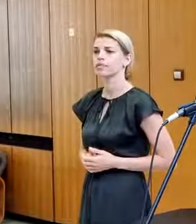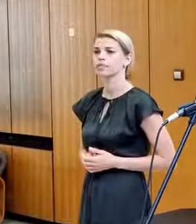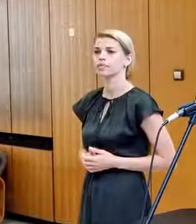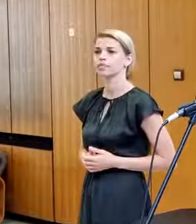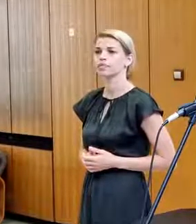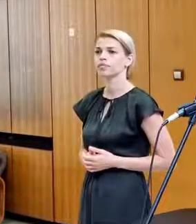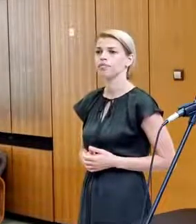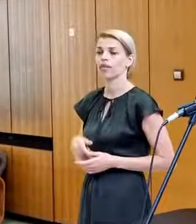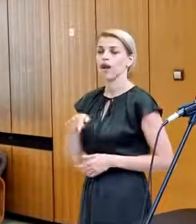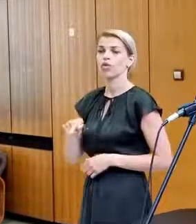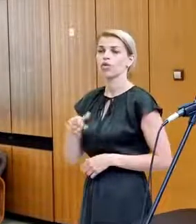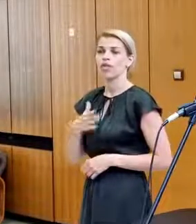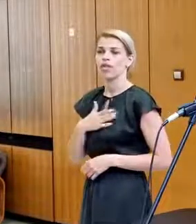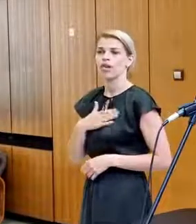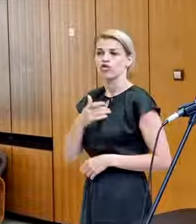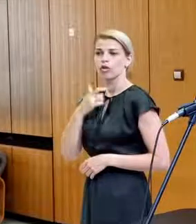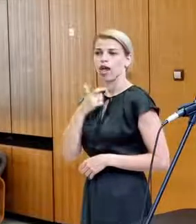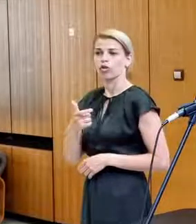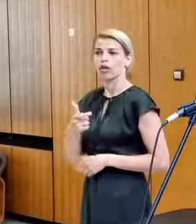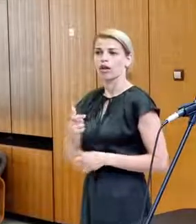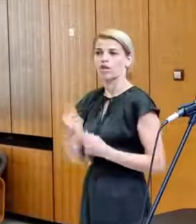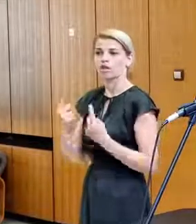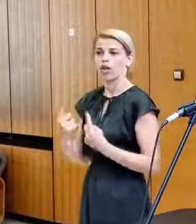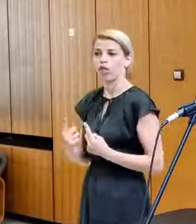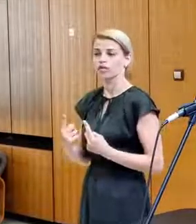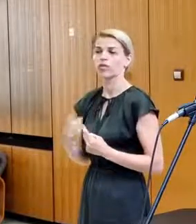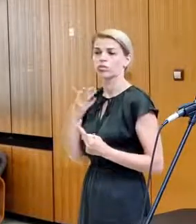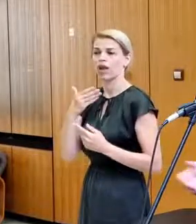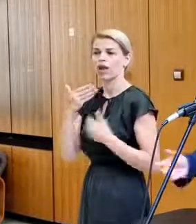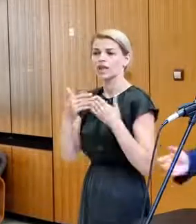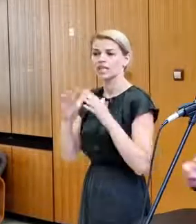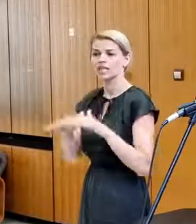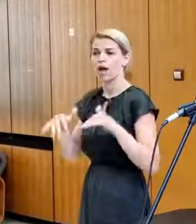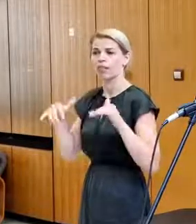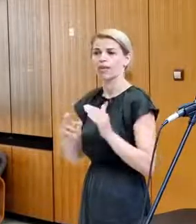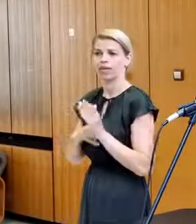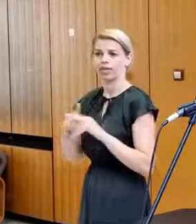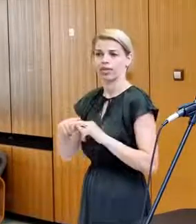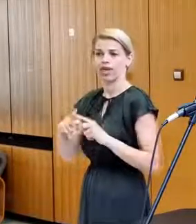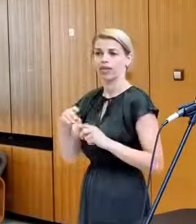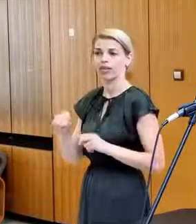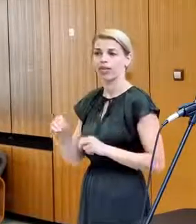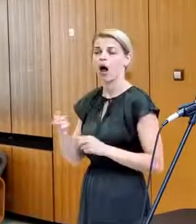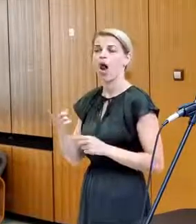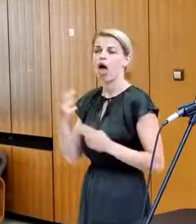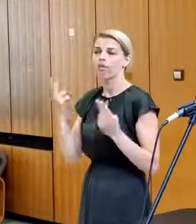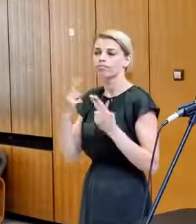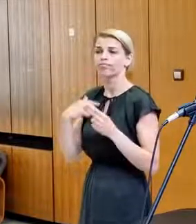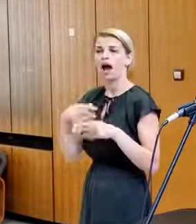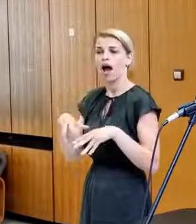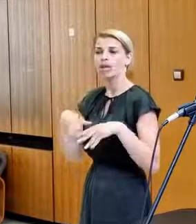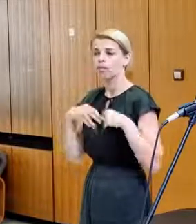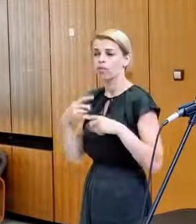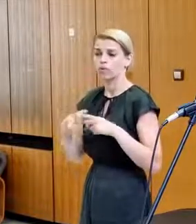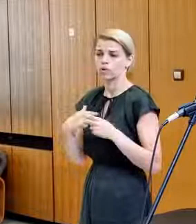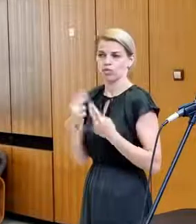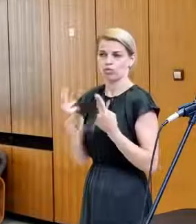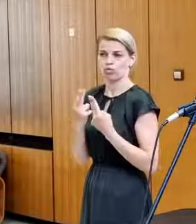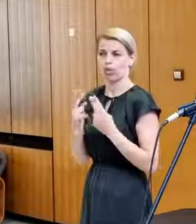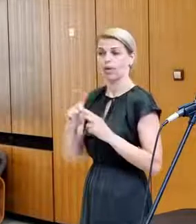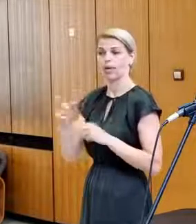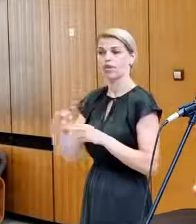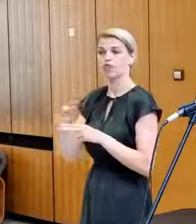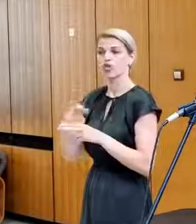A jednoducho je to naše národné stanovisko, s ktorým pôjdeme aj na summit NATO, ale zároveň akceptujeme a absolútne rozumieme tomu, že